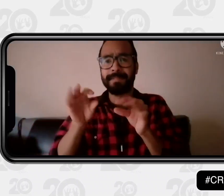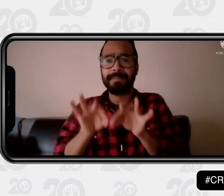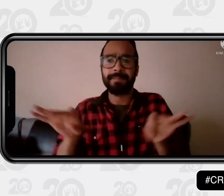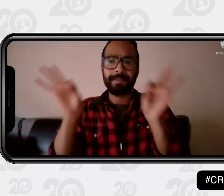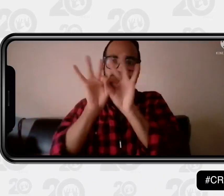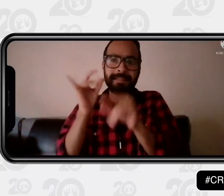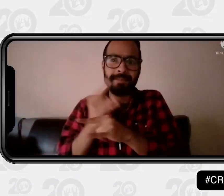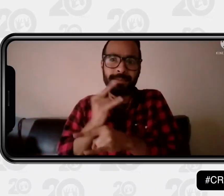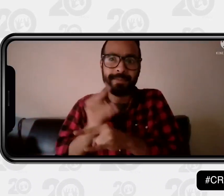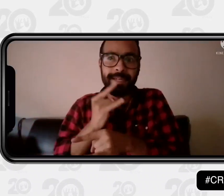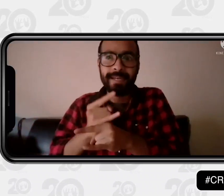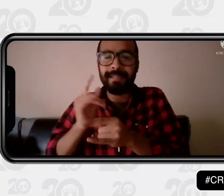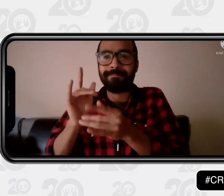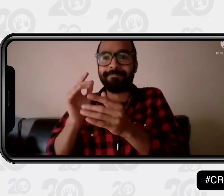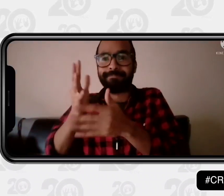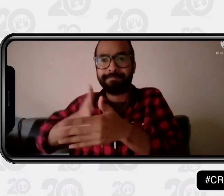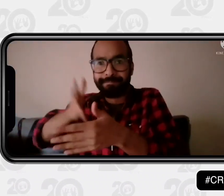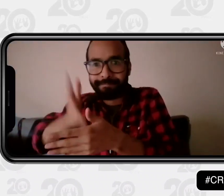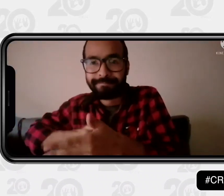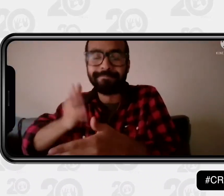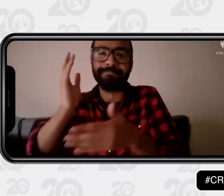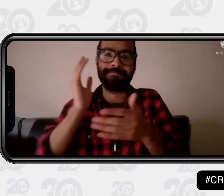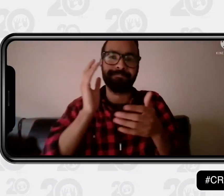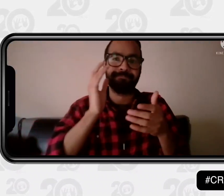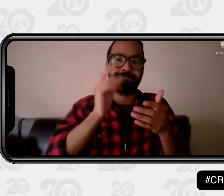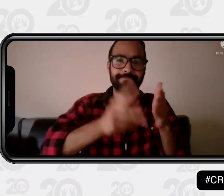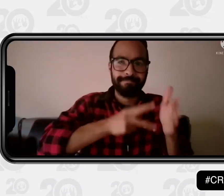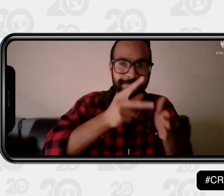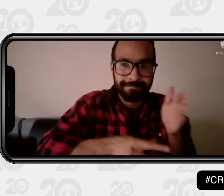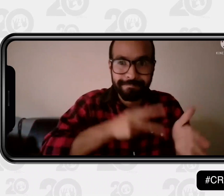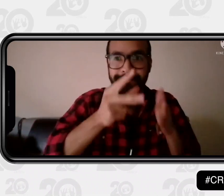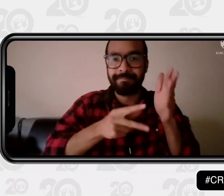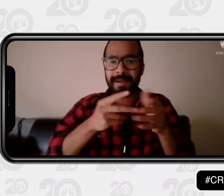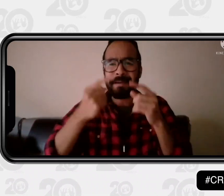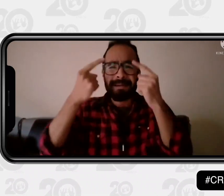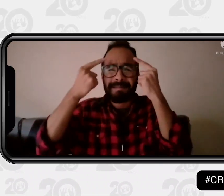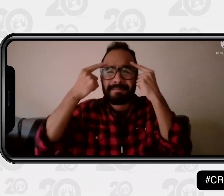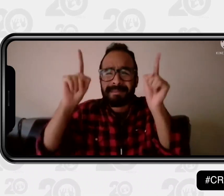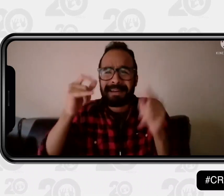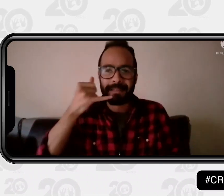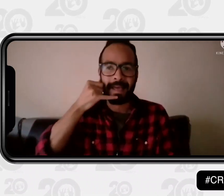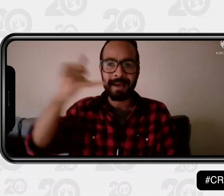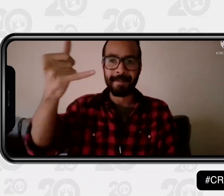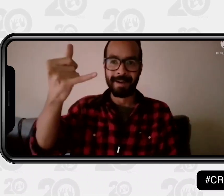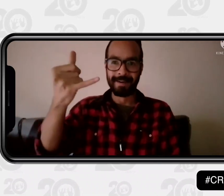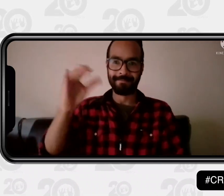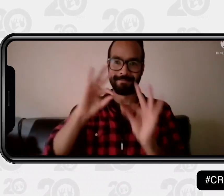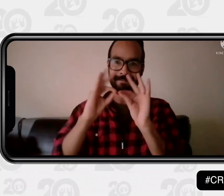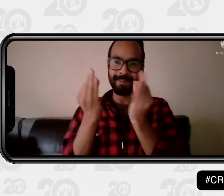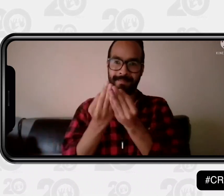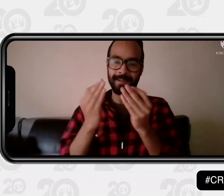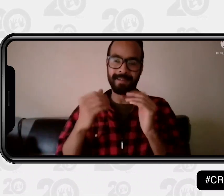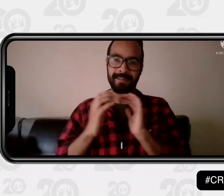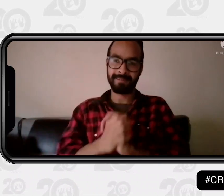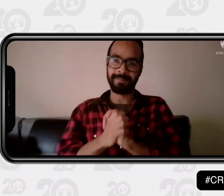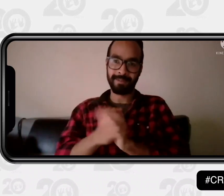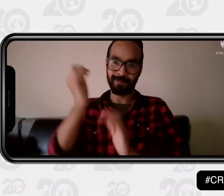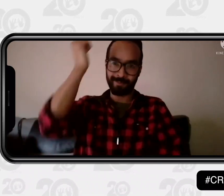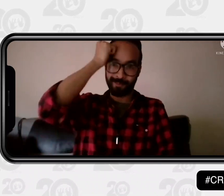Agradezco profundamente al Centro de Relevo, porque realmente nos ha permitido el uso tanto de la campaña de Ciel como de Relevo de Llamadas,